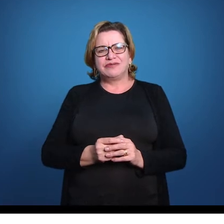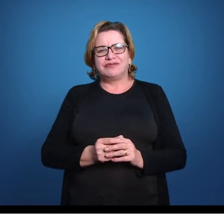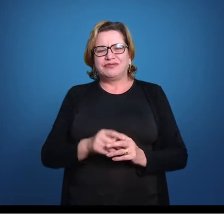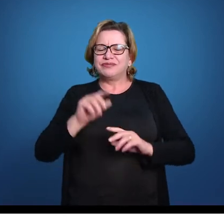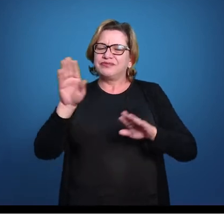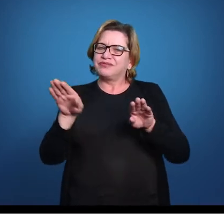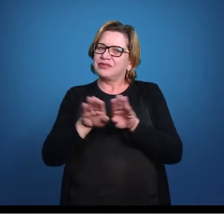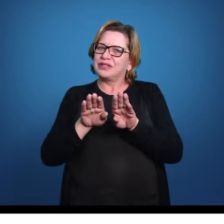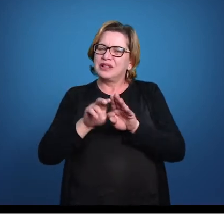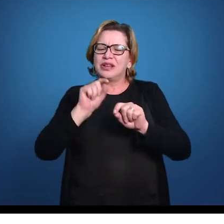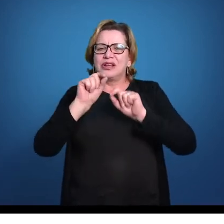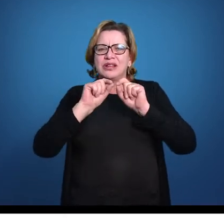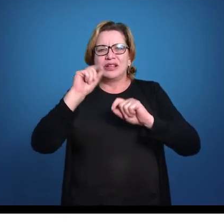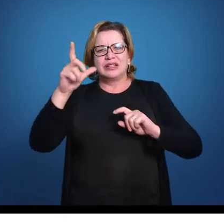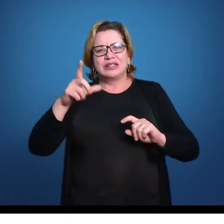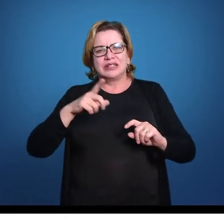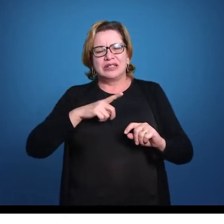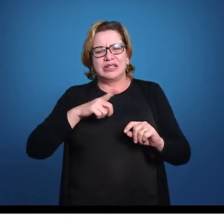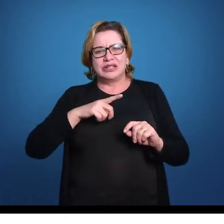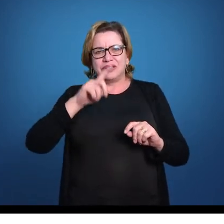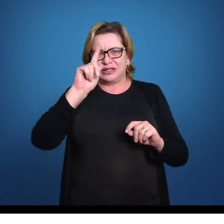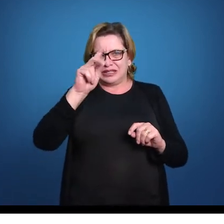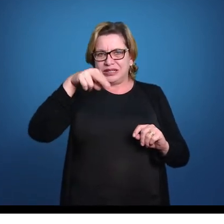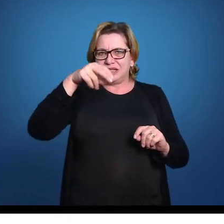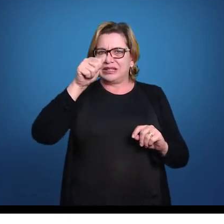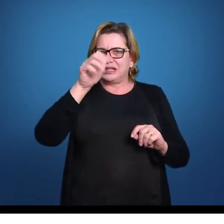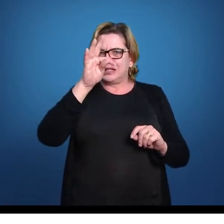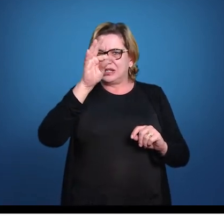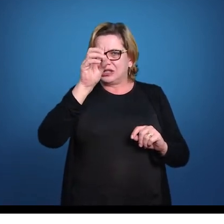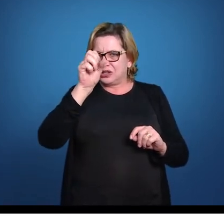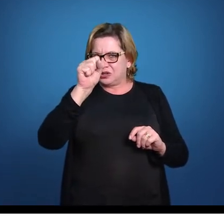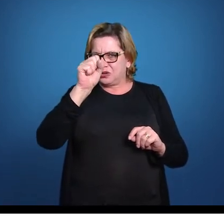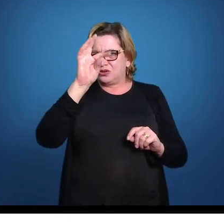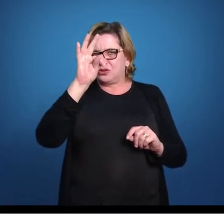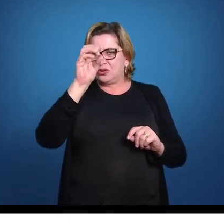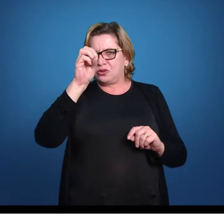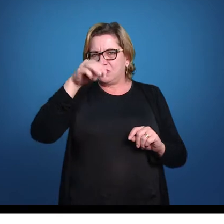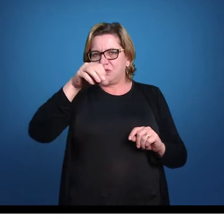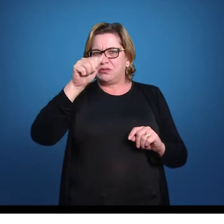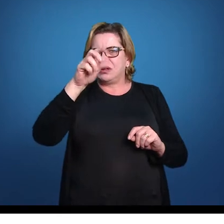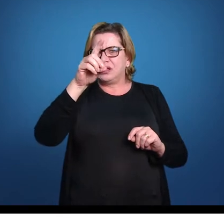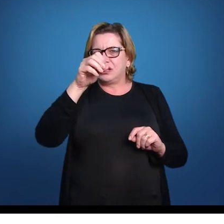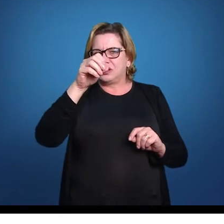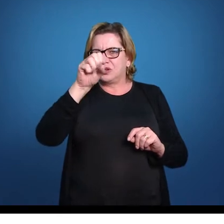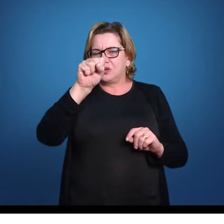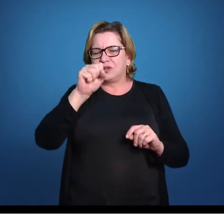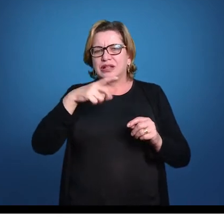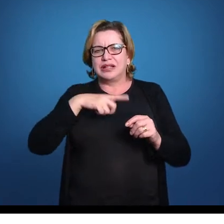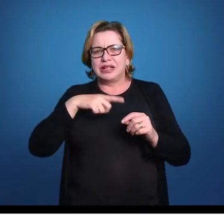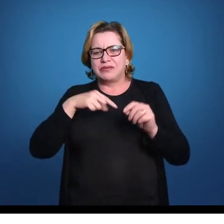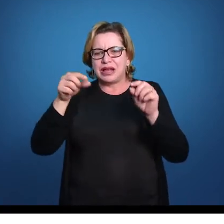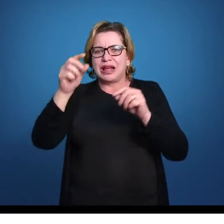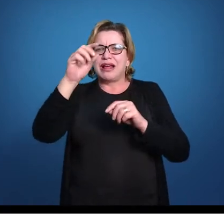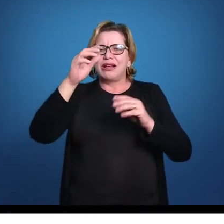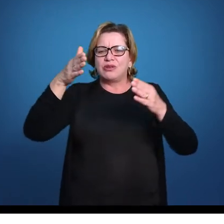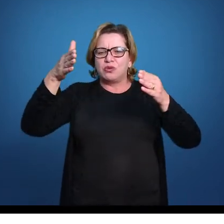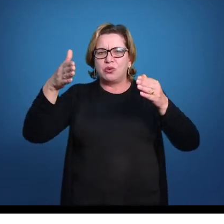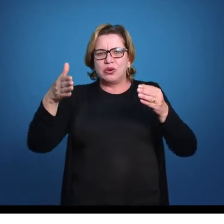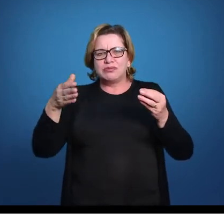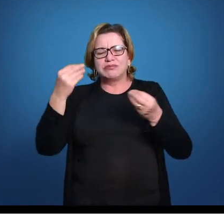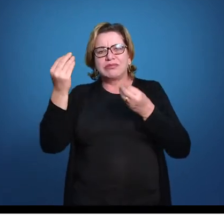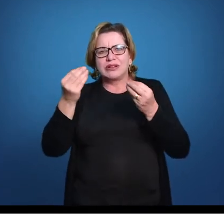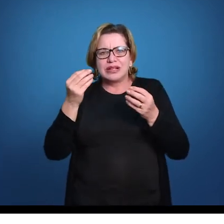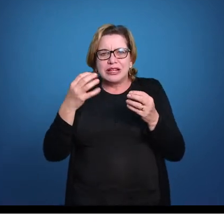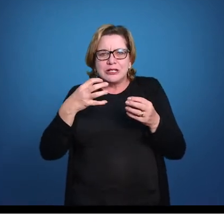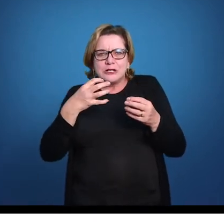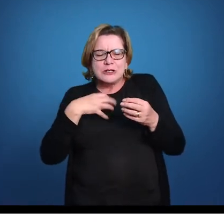Uma coisa que eles têm, né? Então os guinatos tomados aparecem aí entre os viventes, entre os guinatos tomados, é a linha lateral, né? Que é um sistema